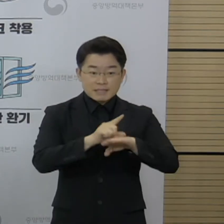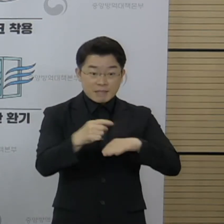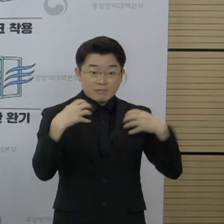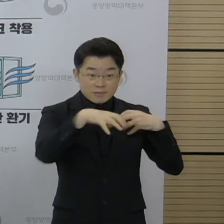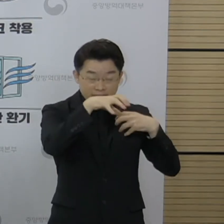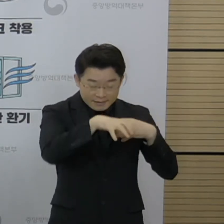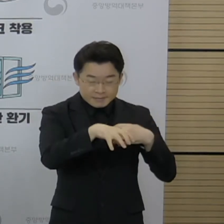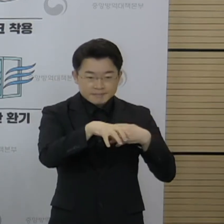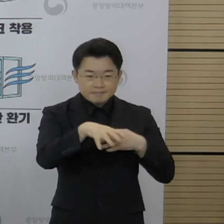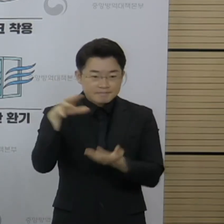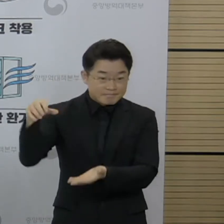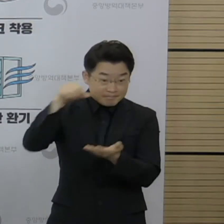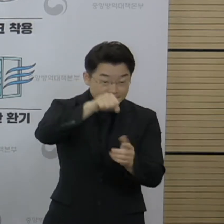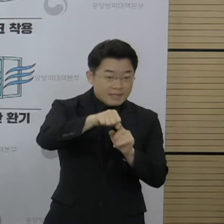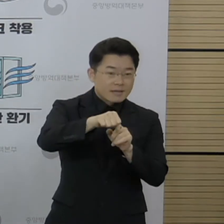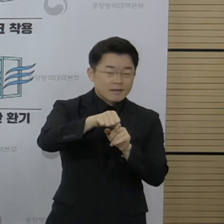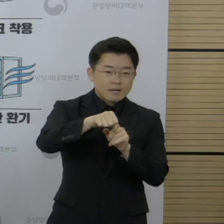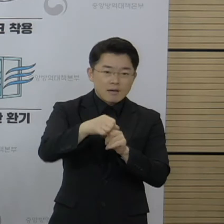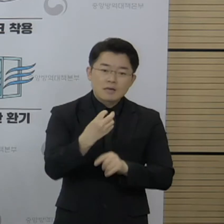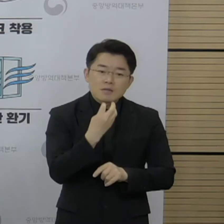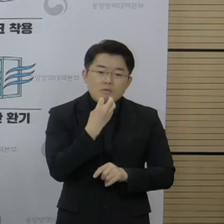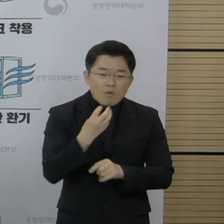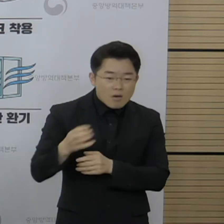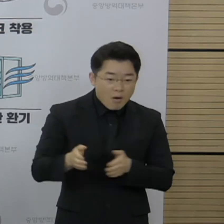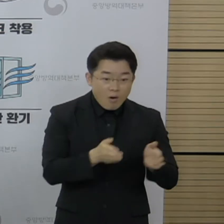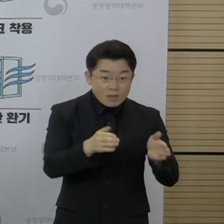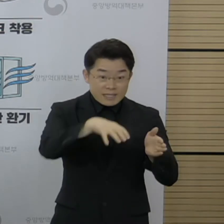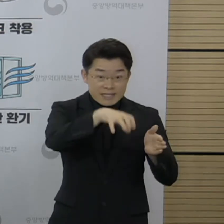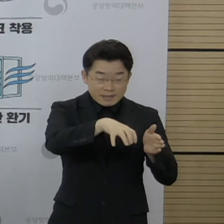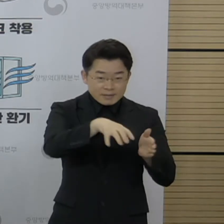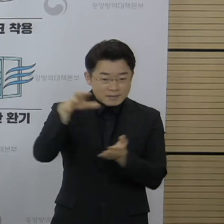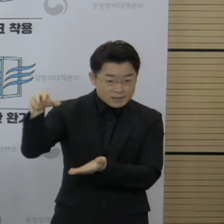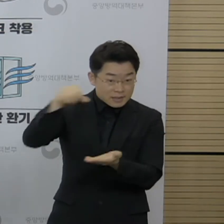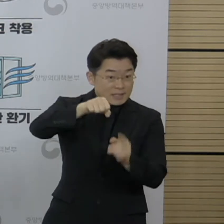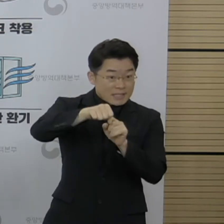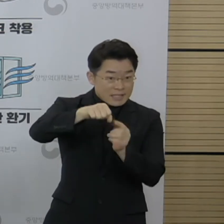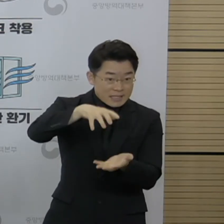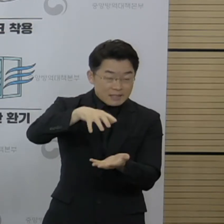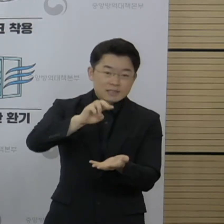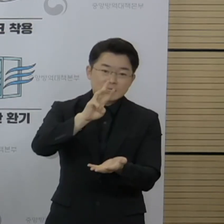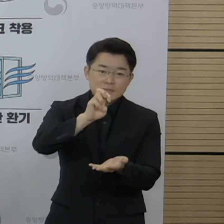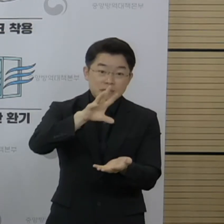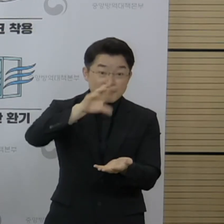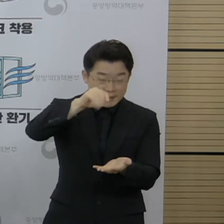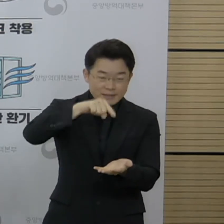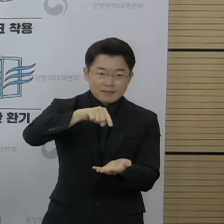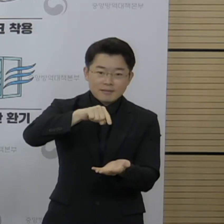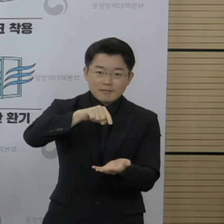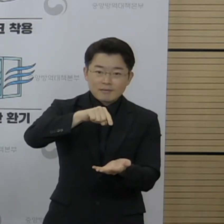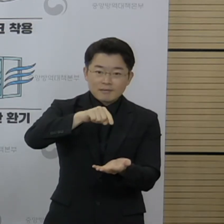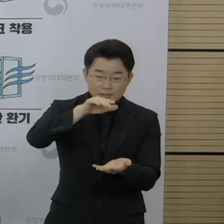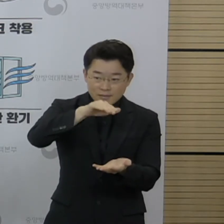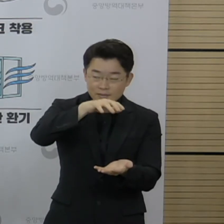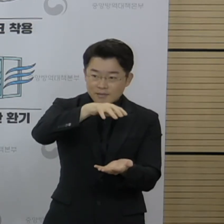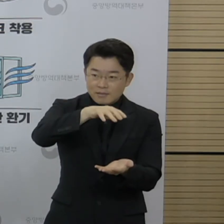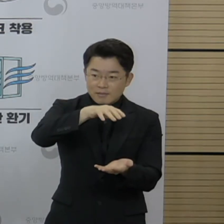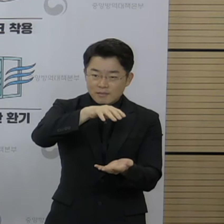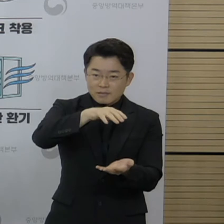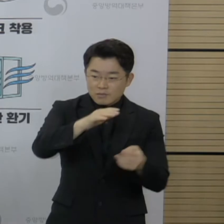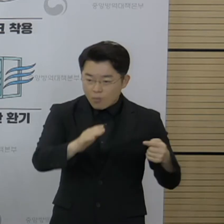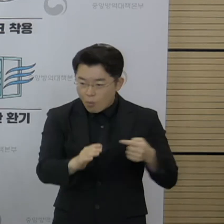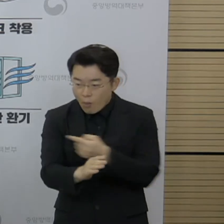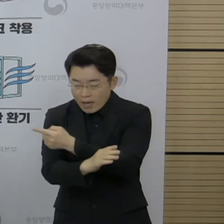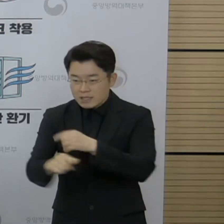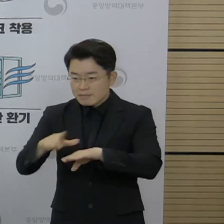물량이 1차적으로 서울 경기에 먼저 투입되는 물량이 34만 회분이고 나머지 지자체가